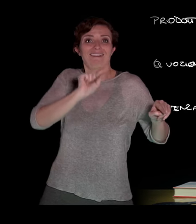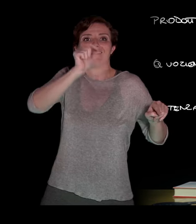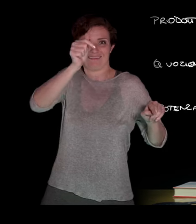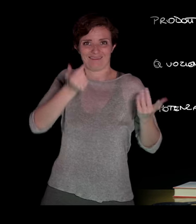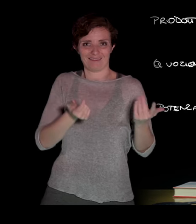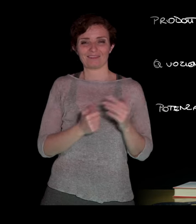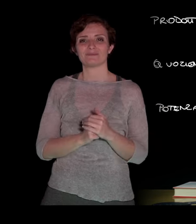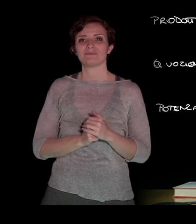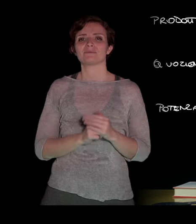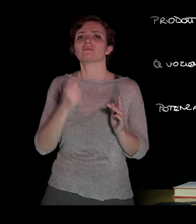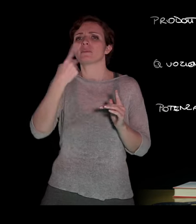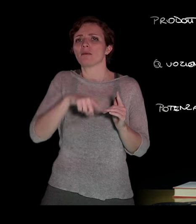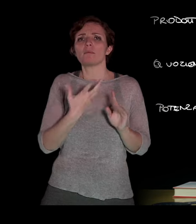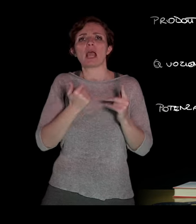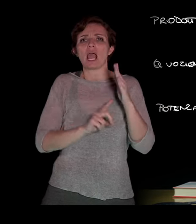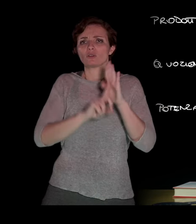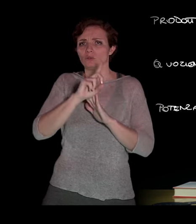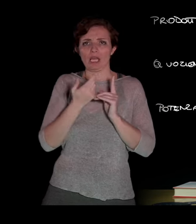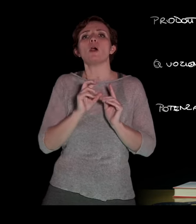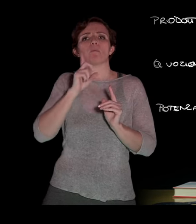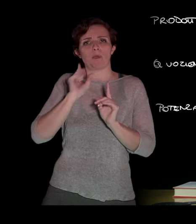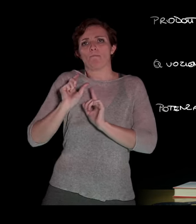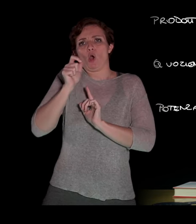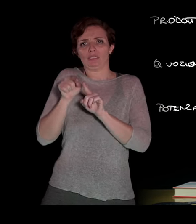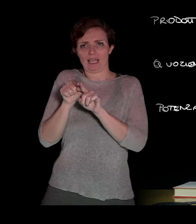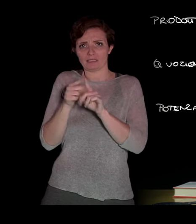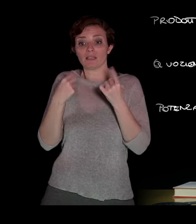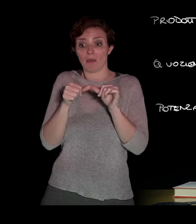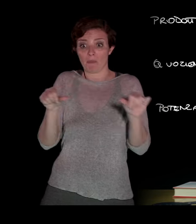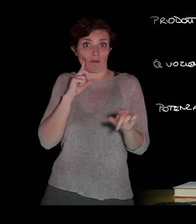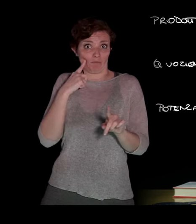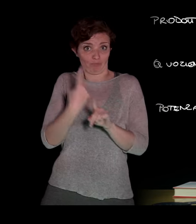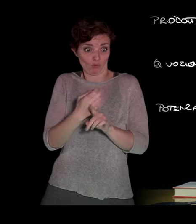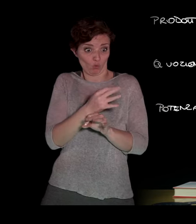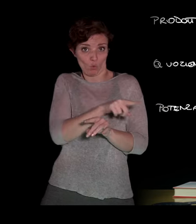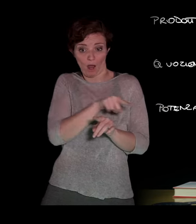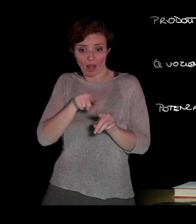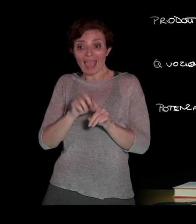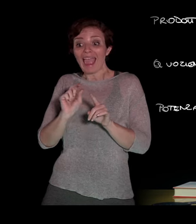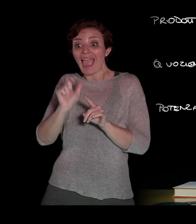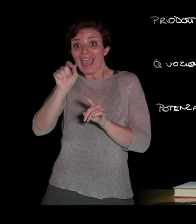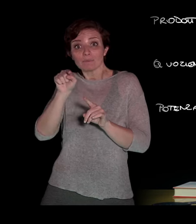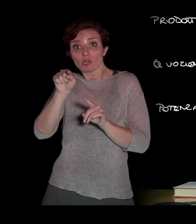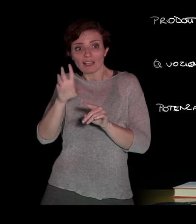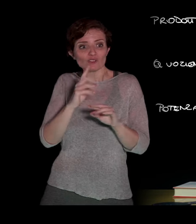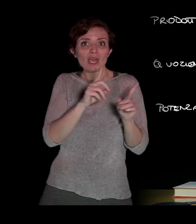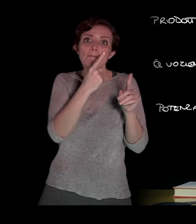potenza, questa come risultato è una potenza che ha per base la stessa base e per esponente il prodotto degli